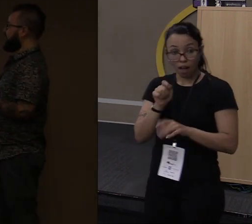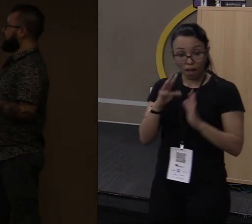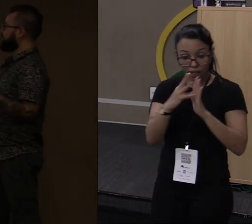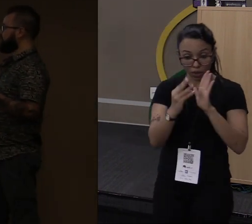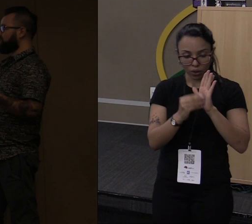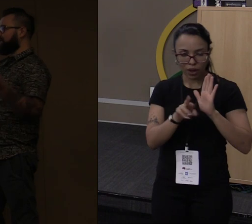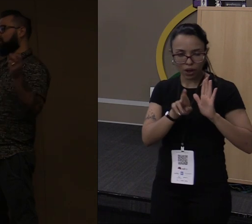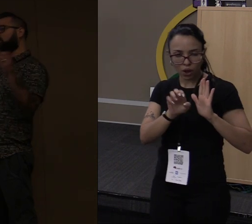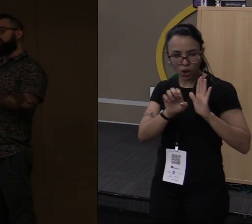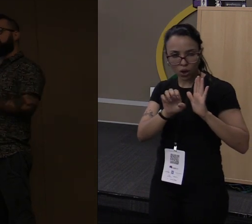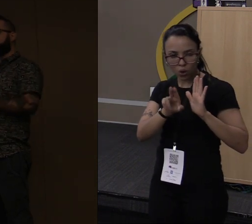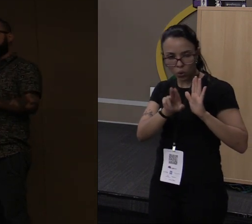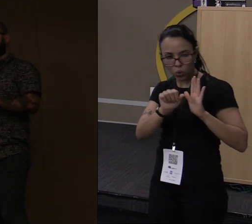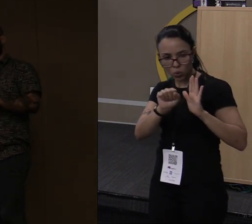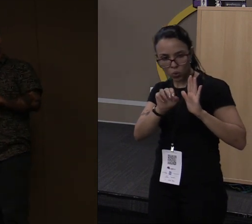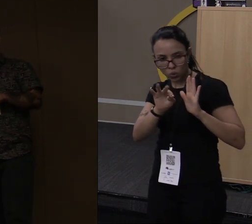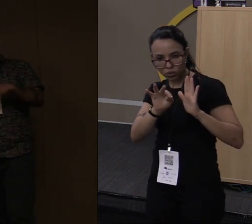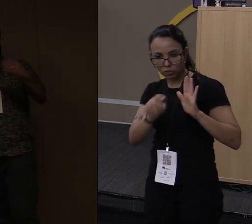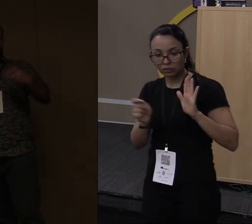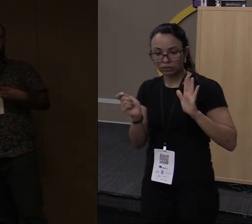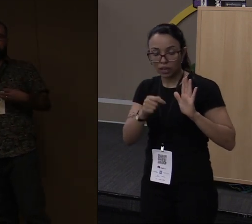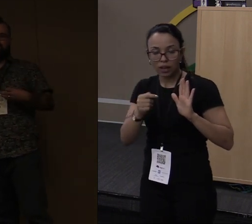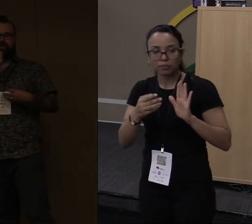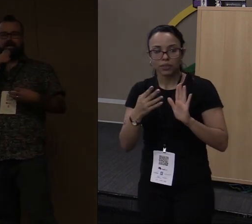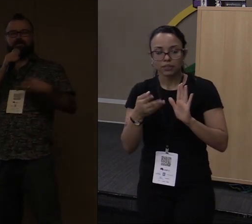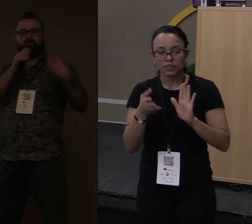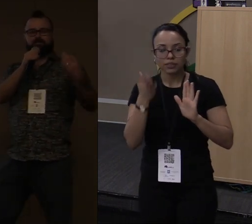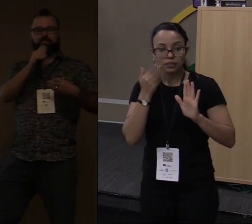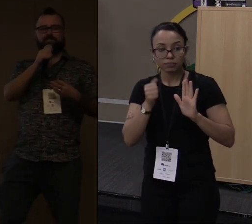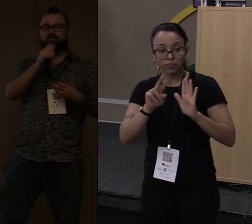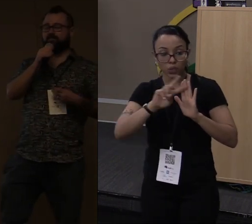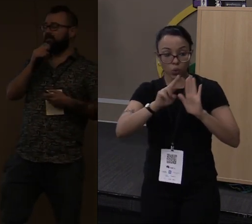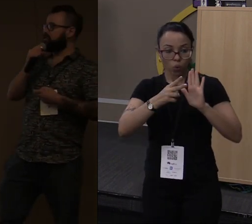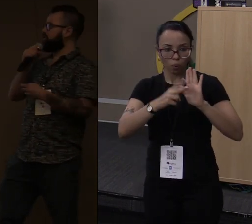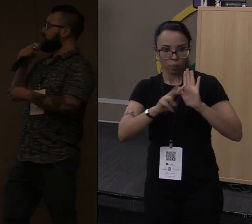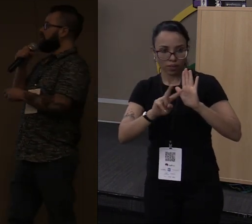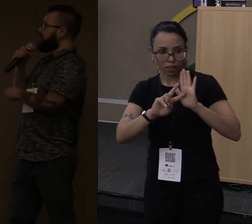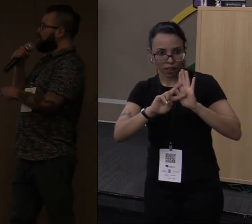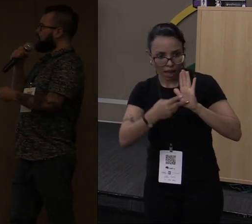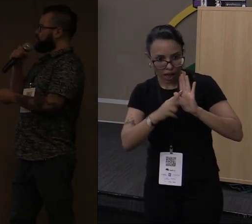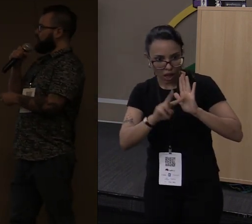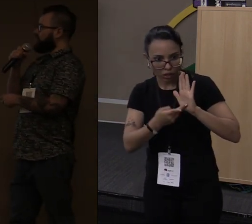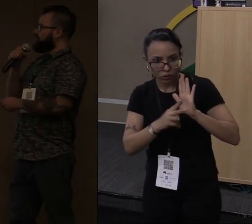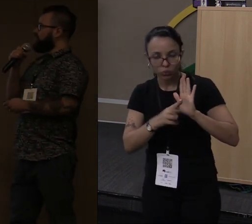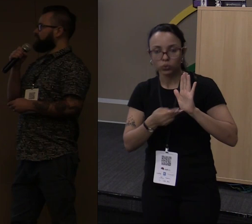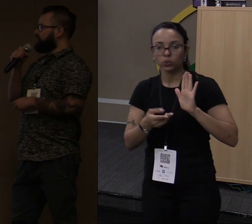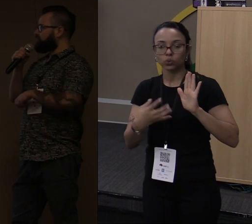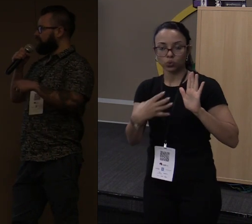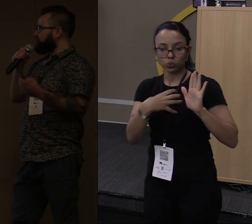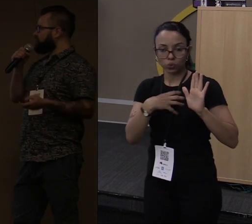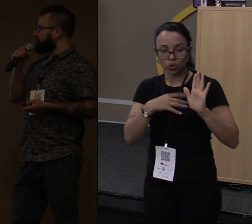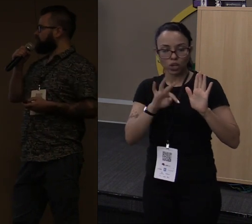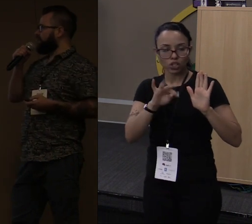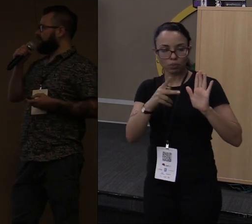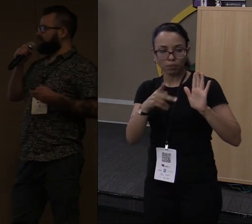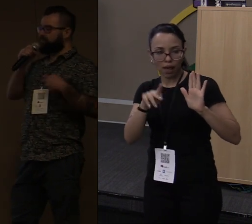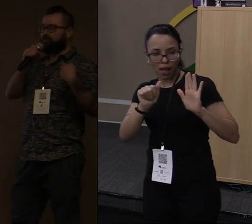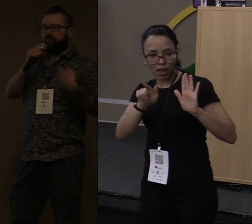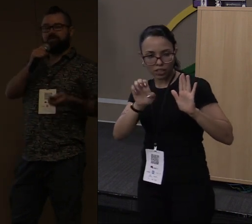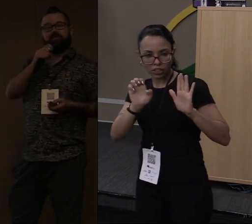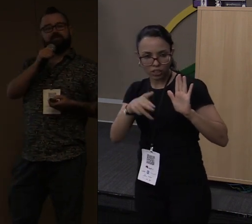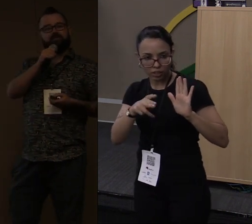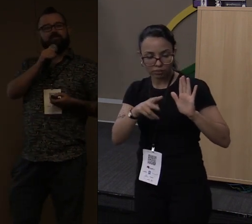detectar durante a compilação. Então é uma linguagem compilada, com tipagem estática, os piores erros existentes de